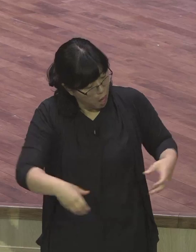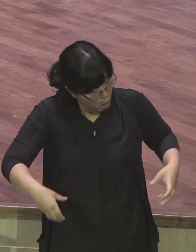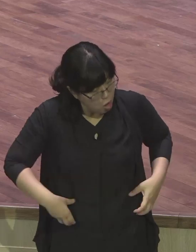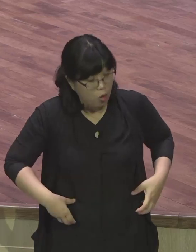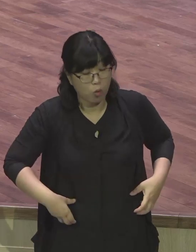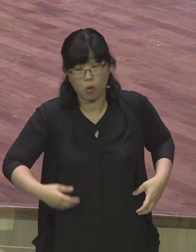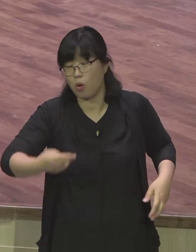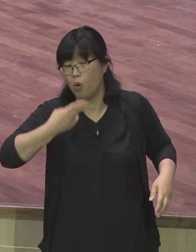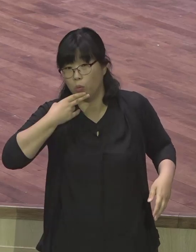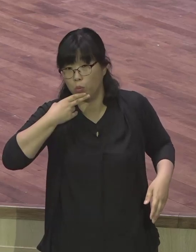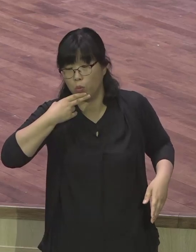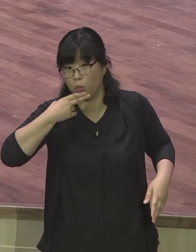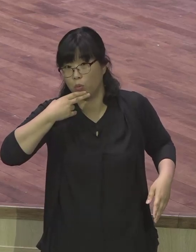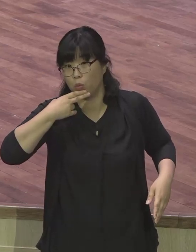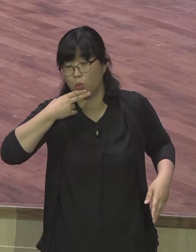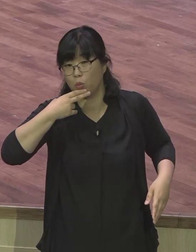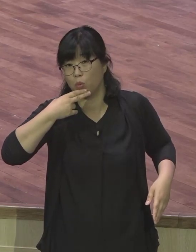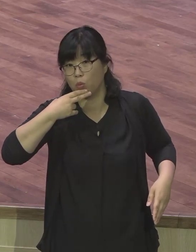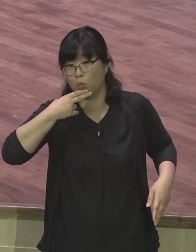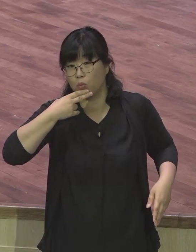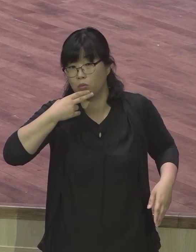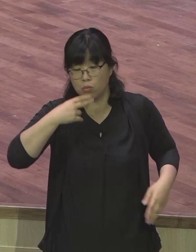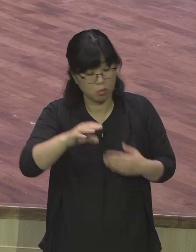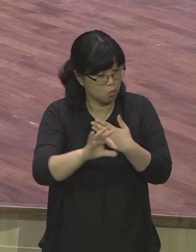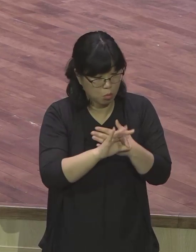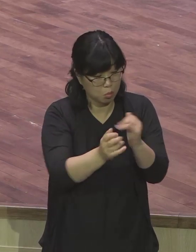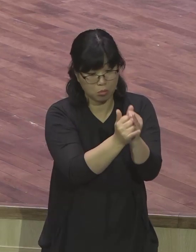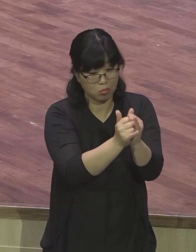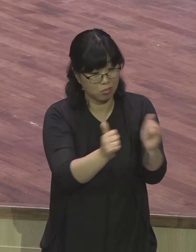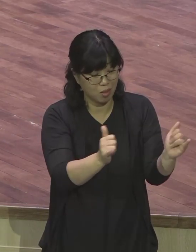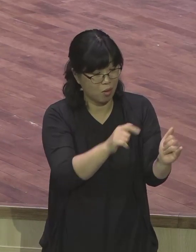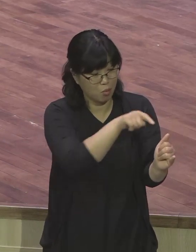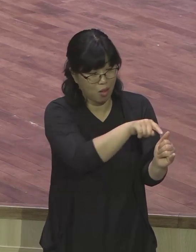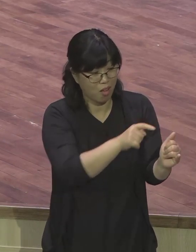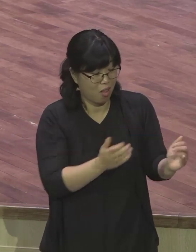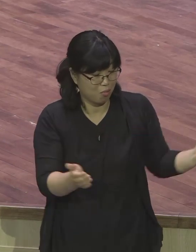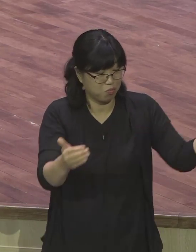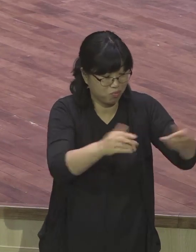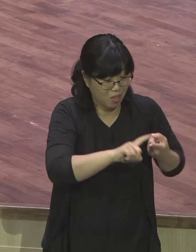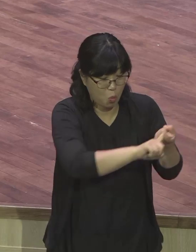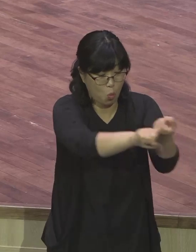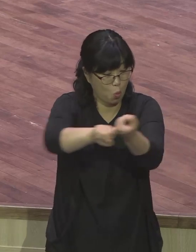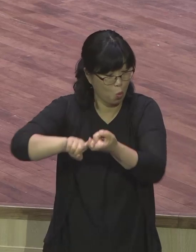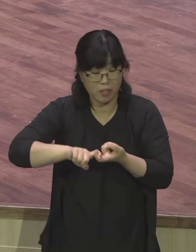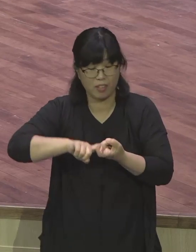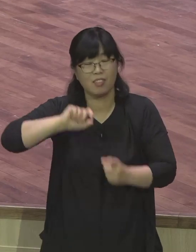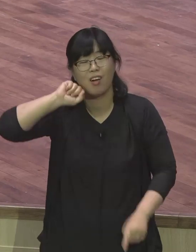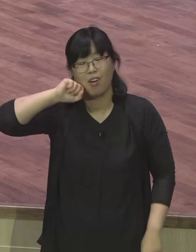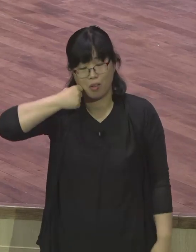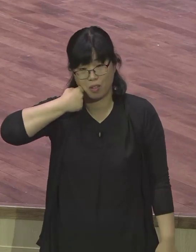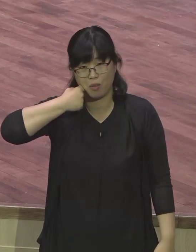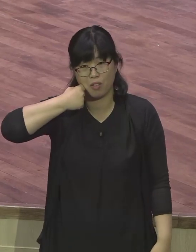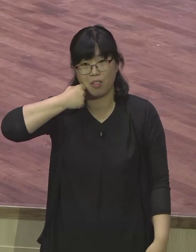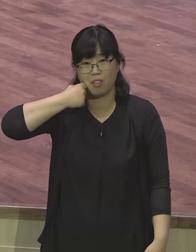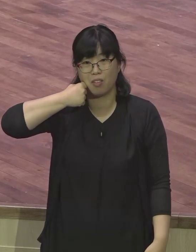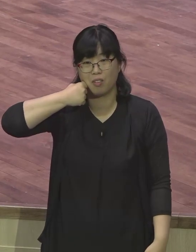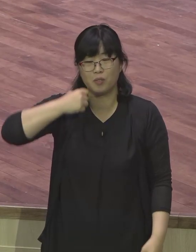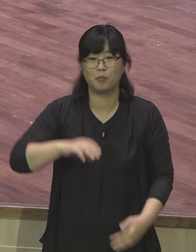수용하지 못하고 포용하지 못하면 원리스를 이루지 못하는 것입니다 바울은 고린도전서 9장